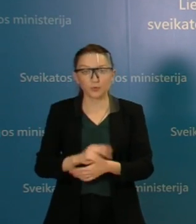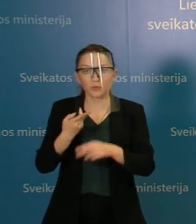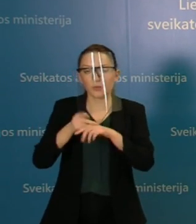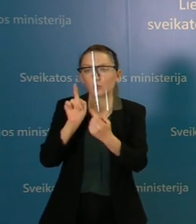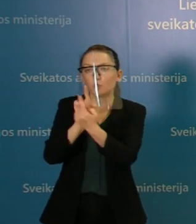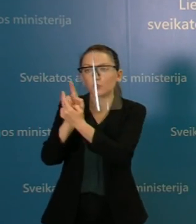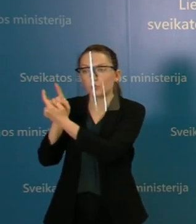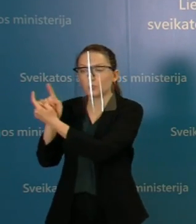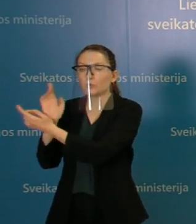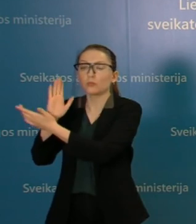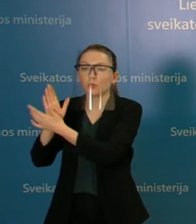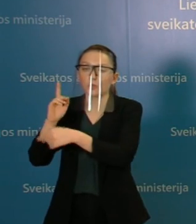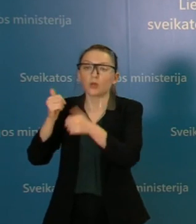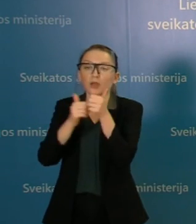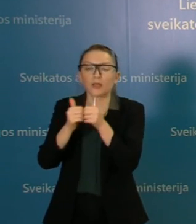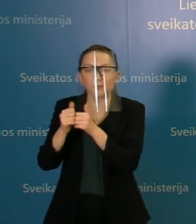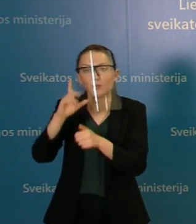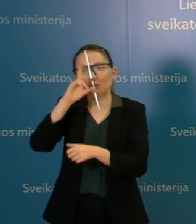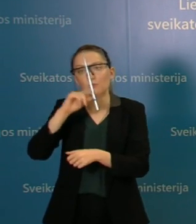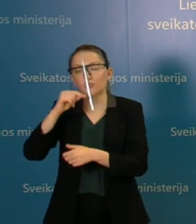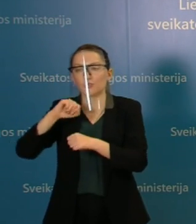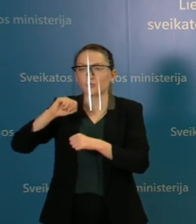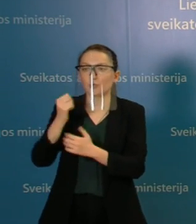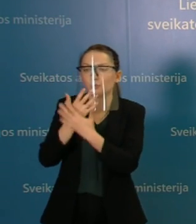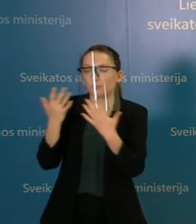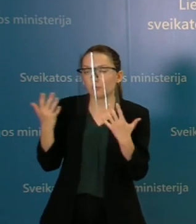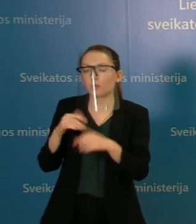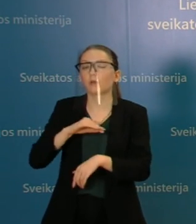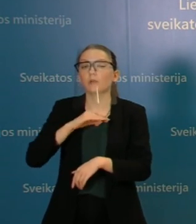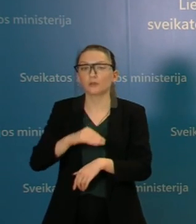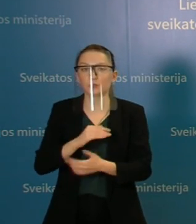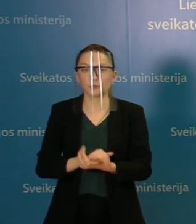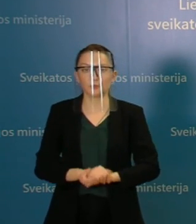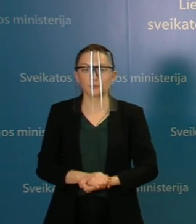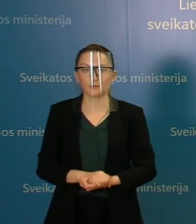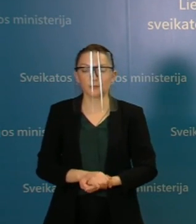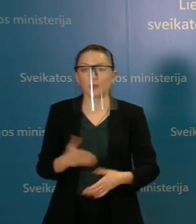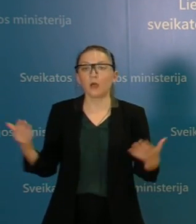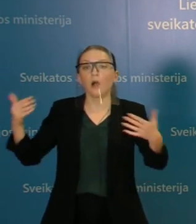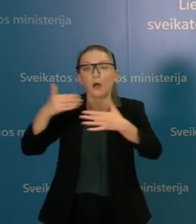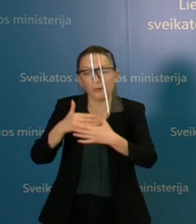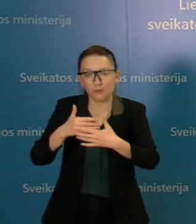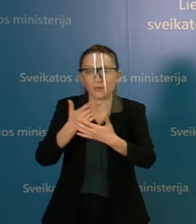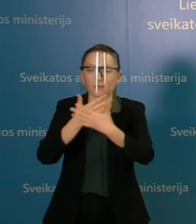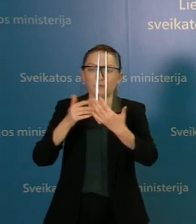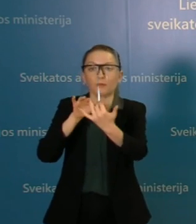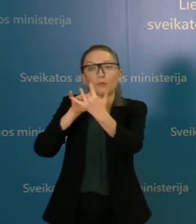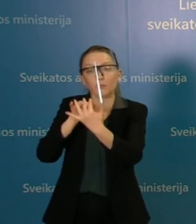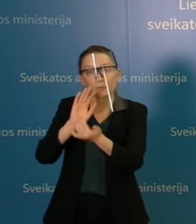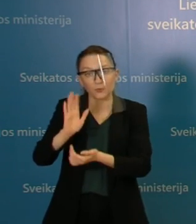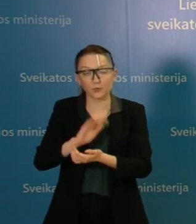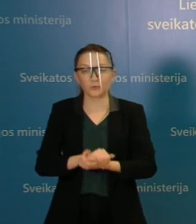ten susitiks be vėjonės ir savo kaiminus pažįstamus draugus. Žinoma, jie apsikabins glebešiuosis, kalbės